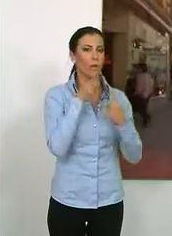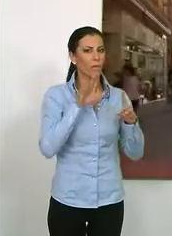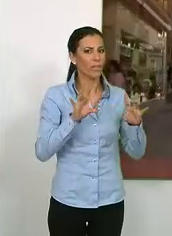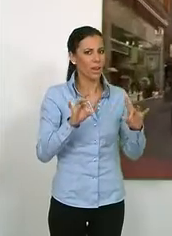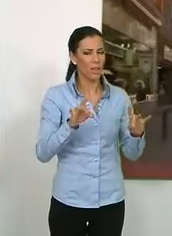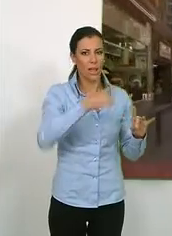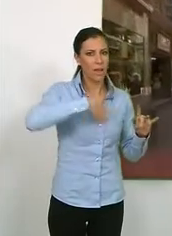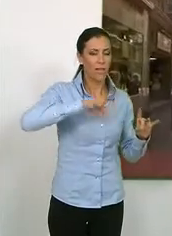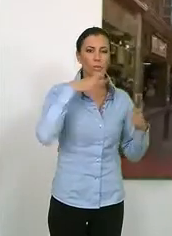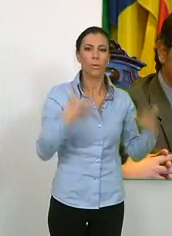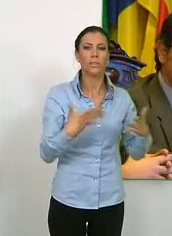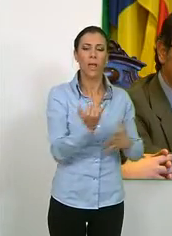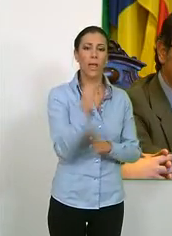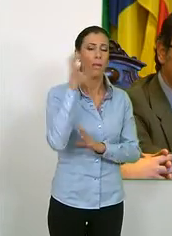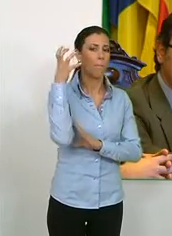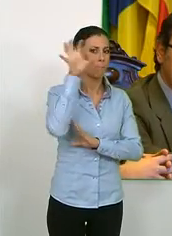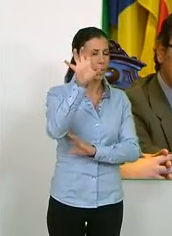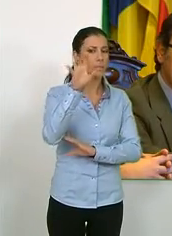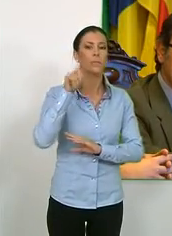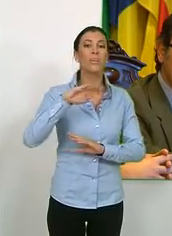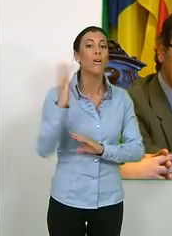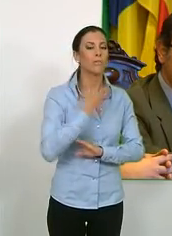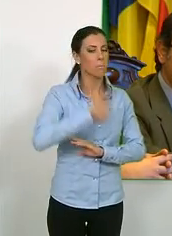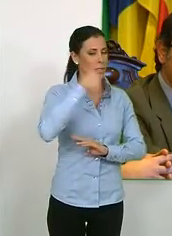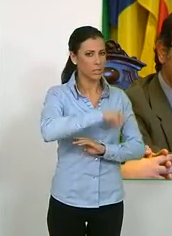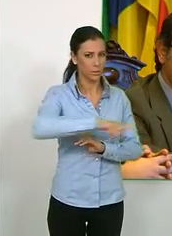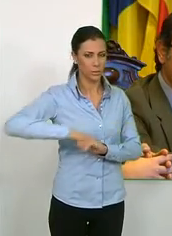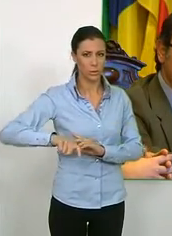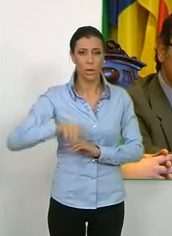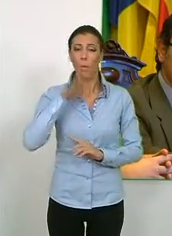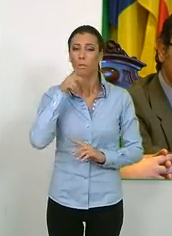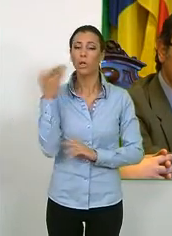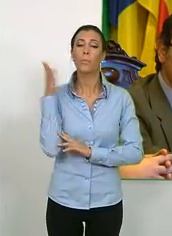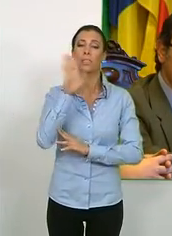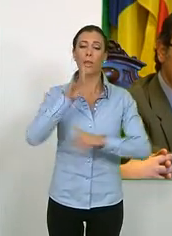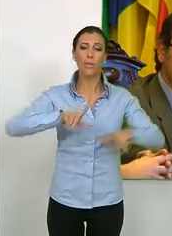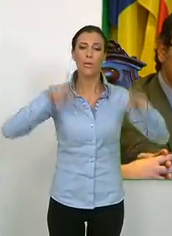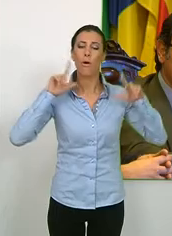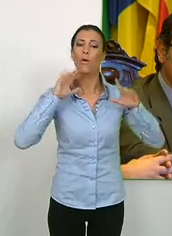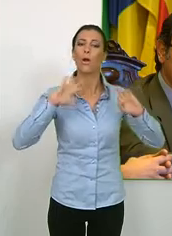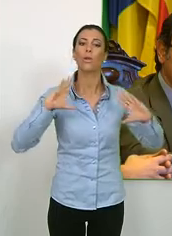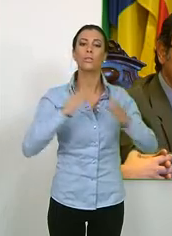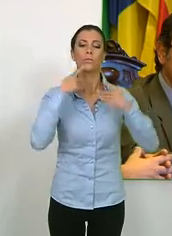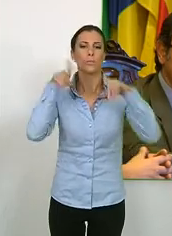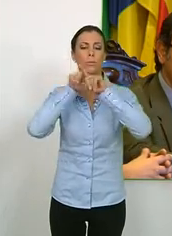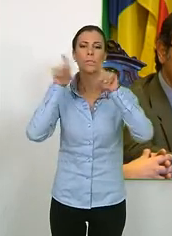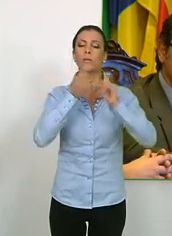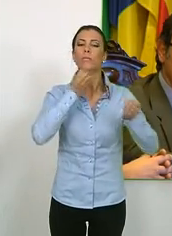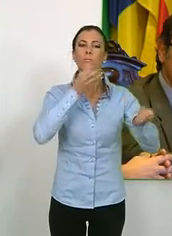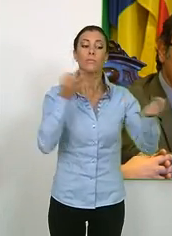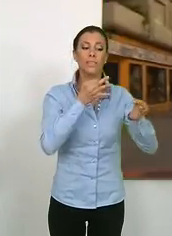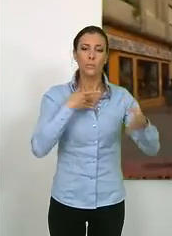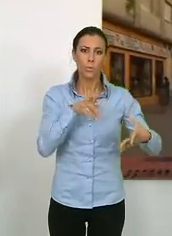atraviesa todo el país y que afecta a la comarca. El representante del colectivo empresarial comentó que esta